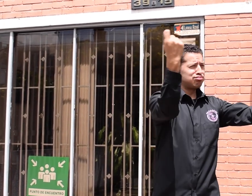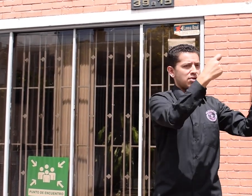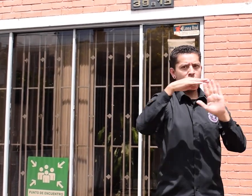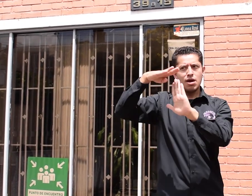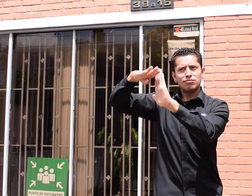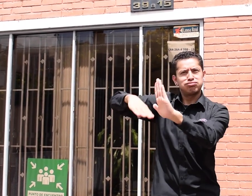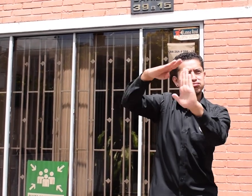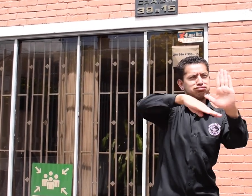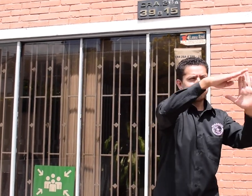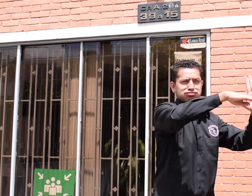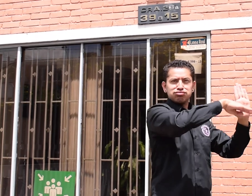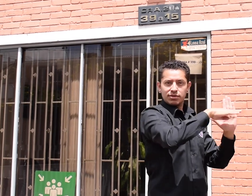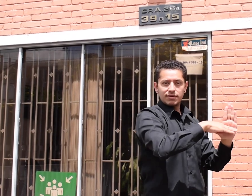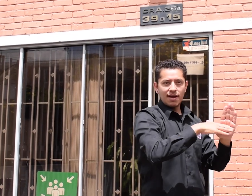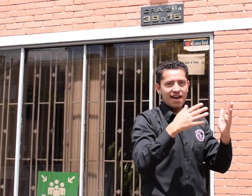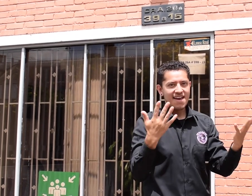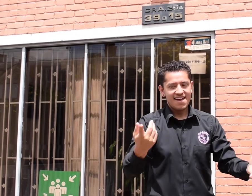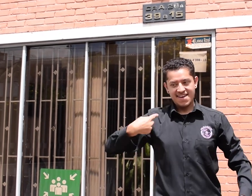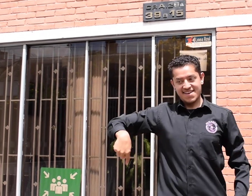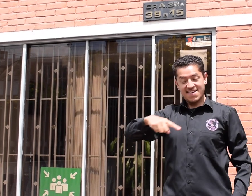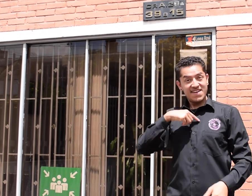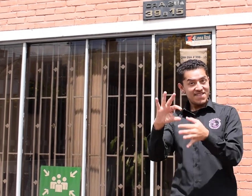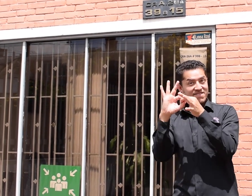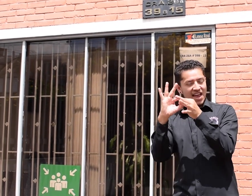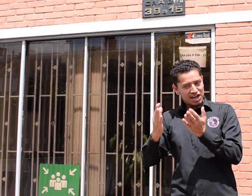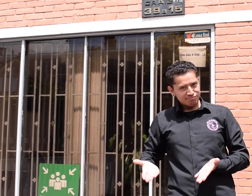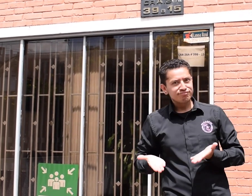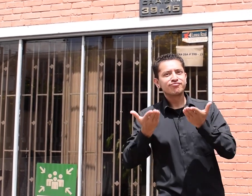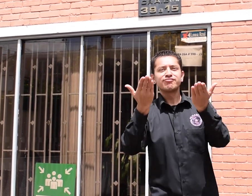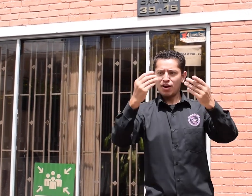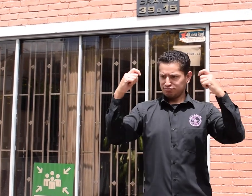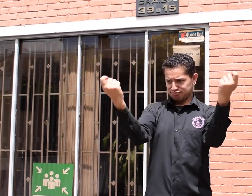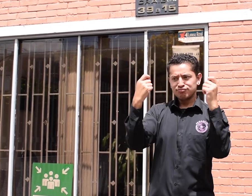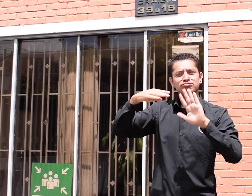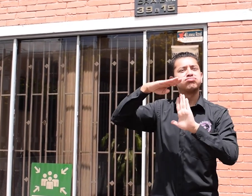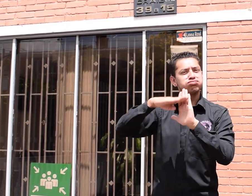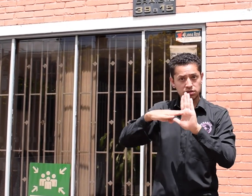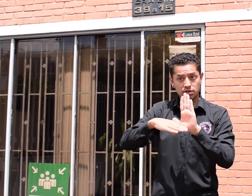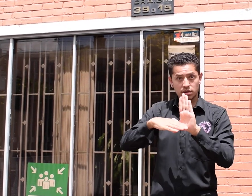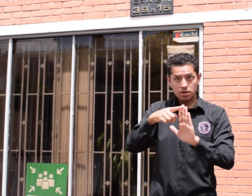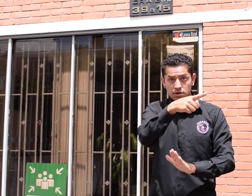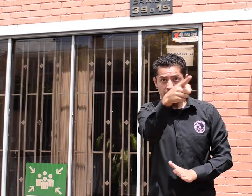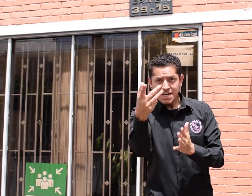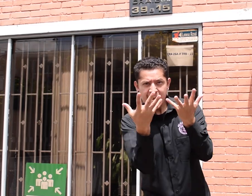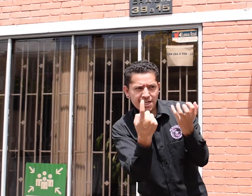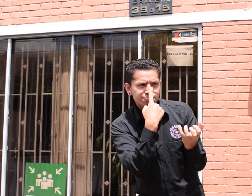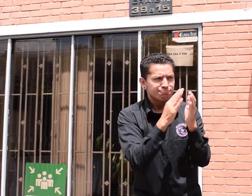rebajas. Pues en FENASCOL también tenemos para ti precios bajos. ¿Quieres saber más?